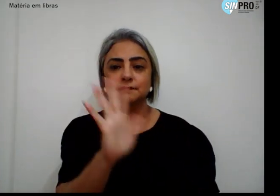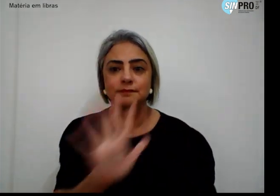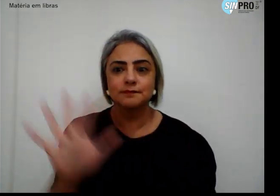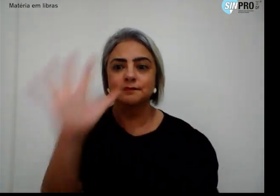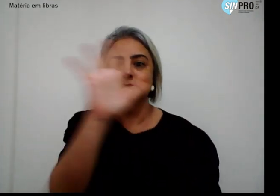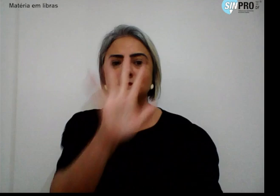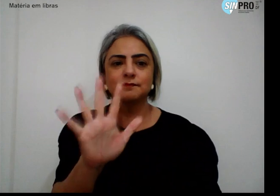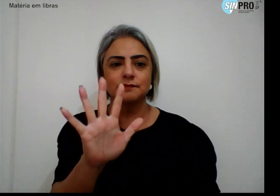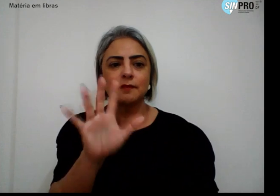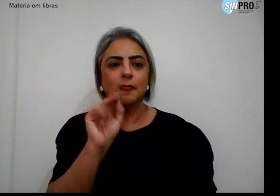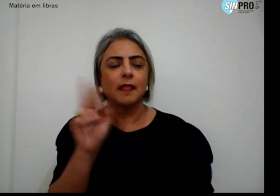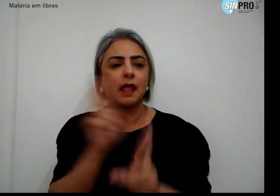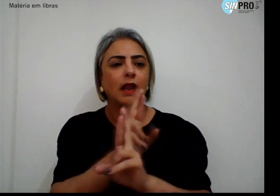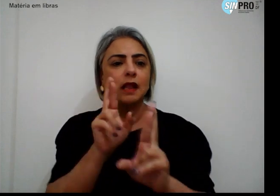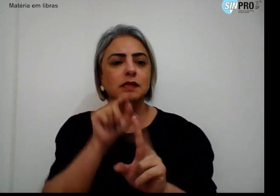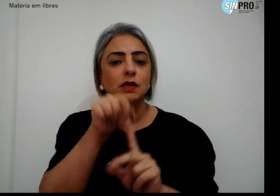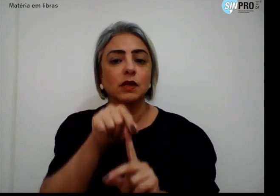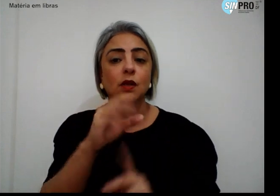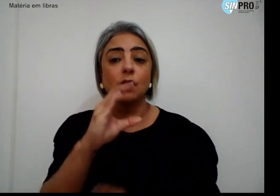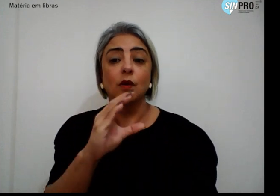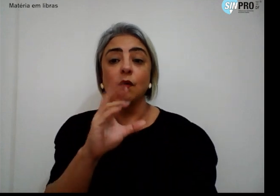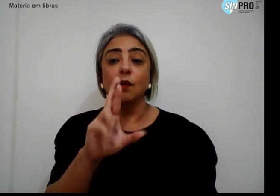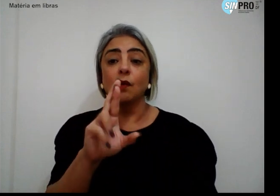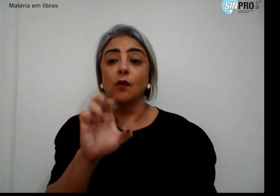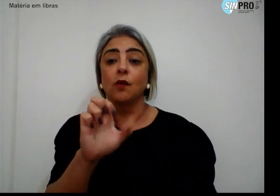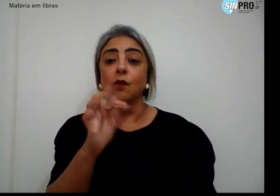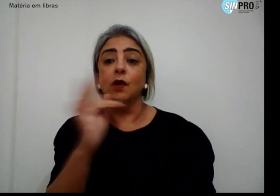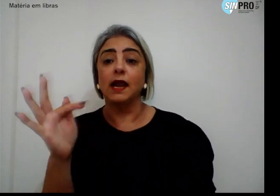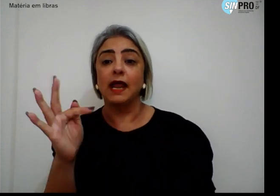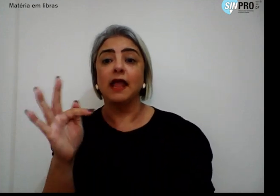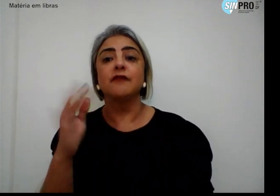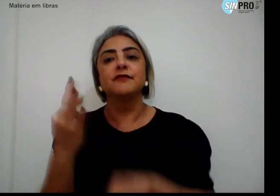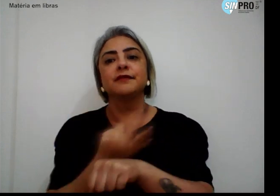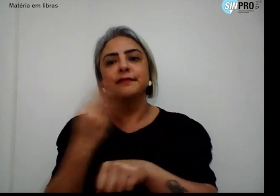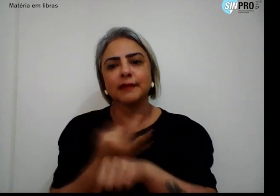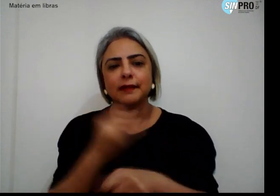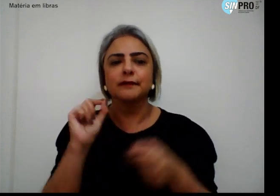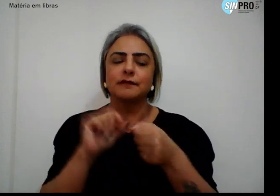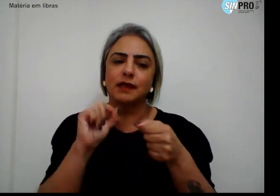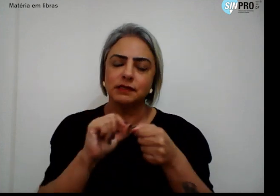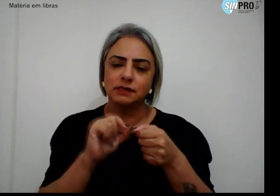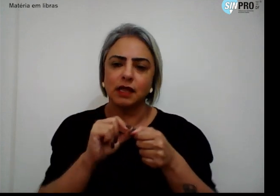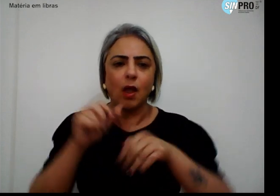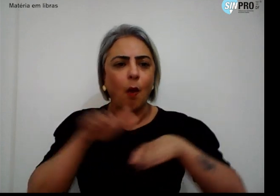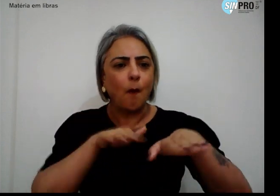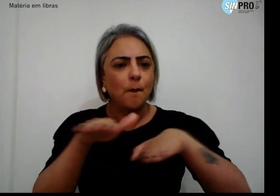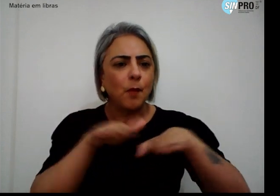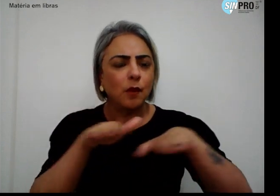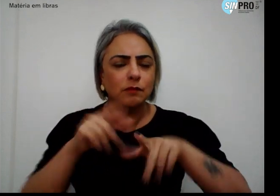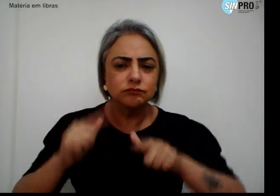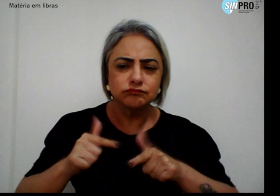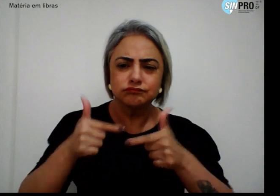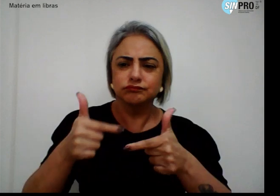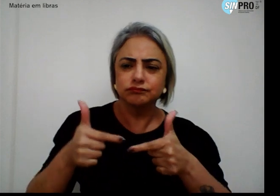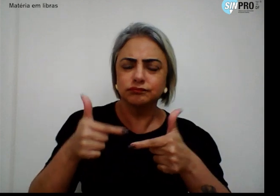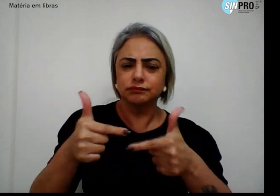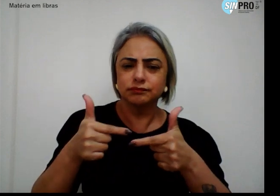despeito do que o CREF vem tentando fazer. O movimento da luta, mobilização